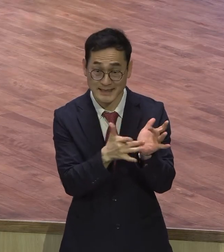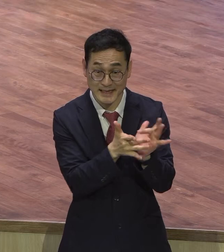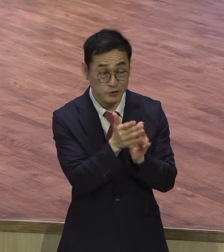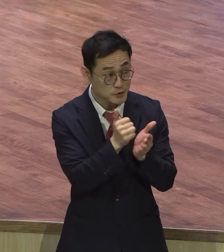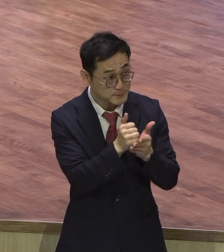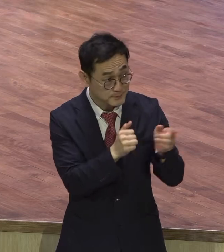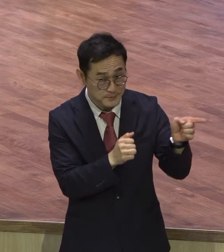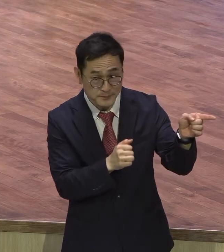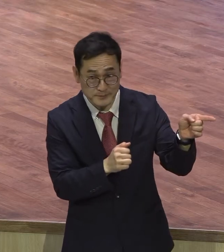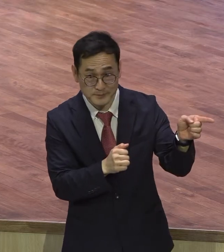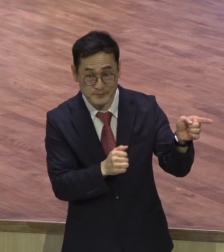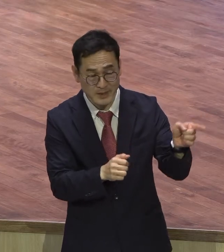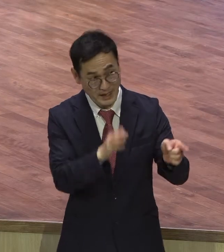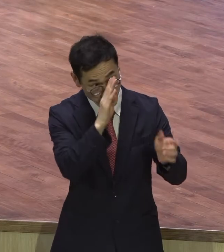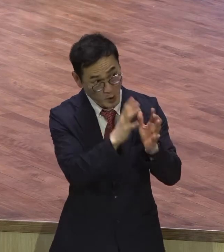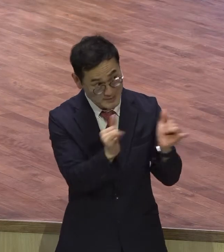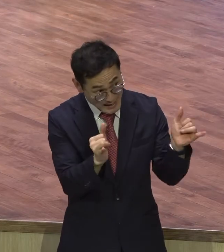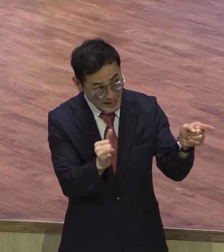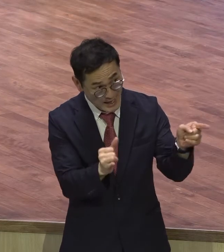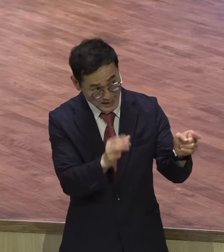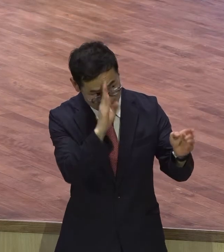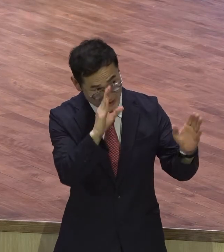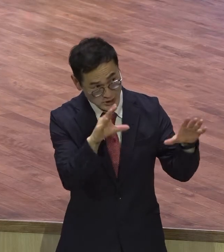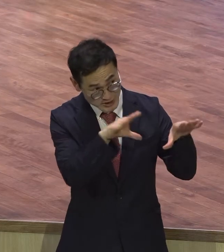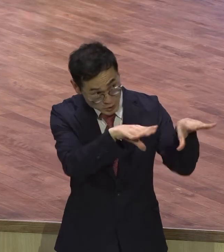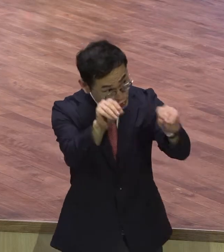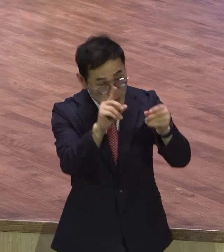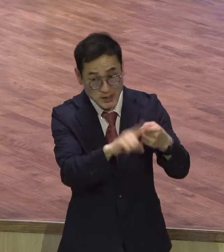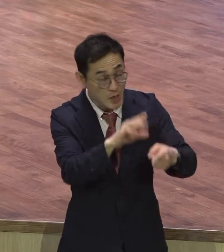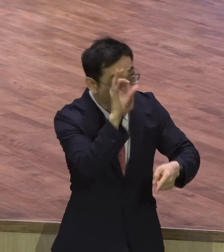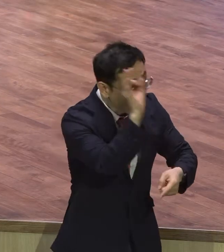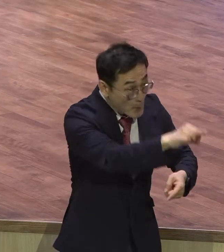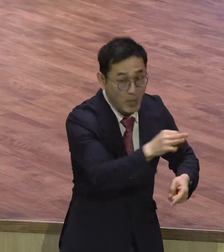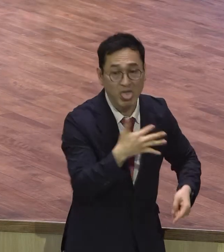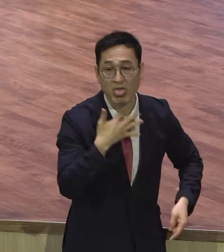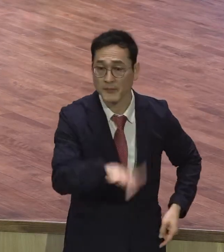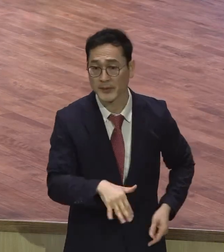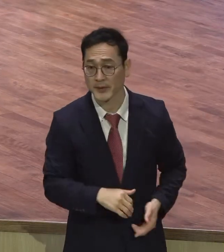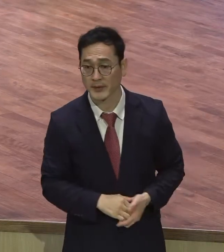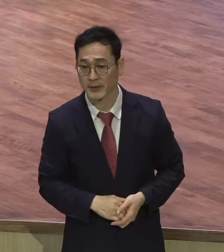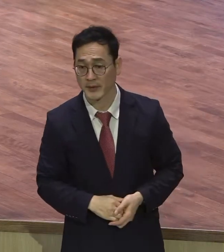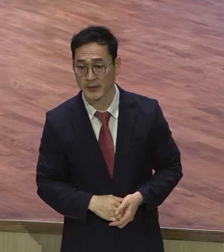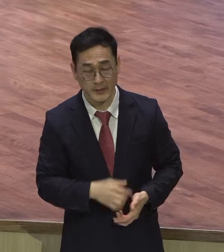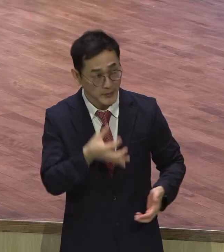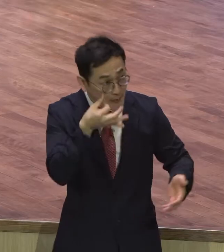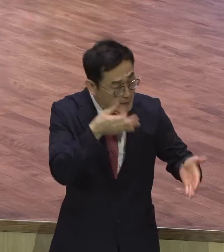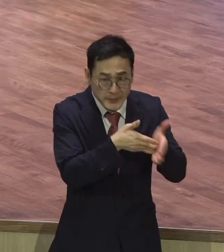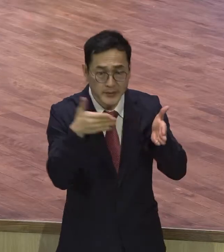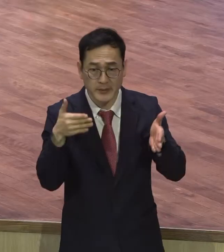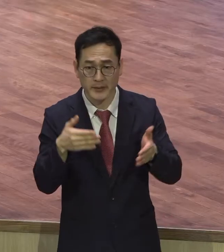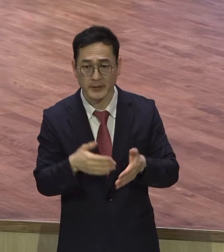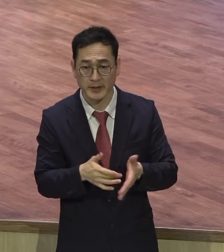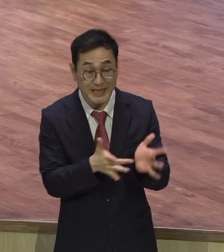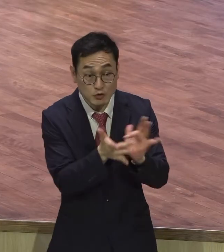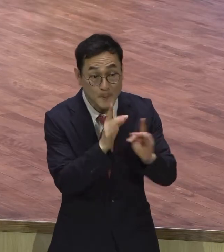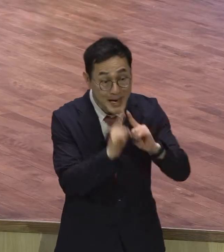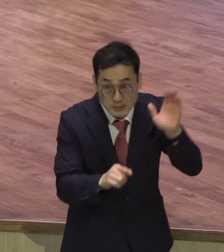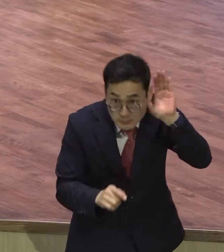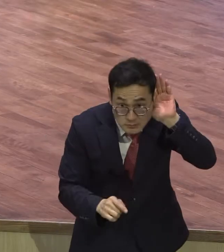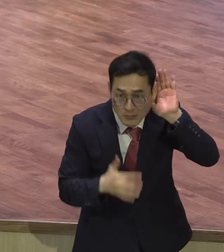병변자를 치유하는 걸 본 적이 없어요. 예수님을 따라다니며 메시지를 들은 적도 없어요. 그런데